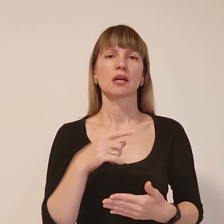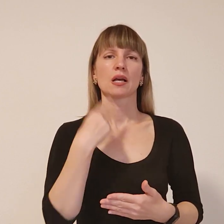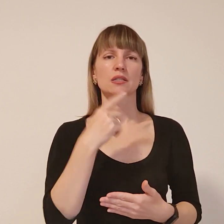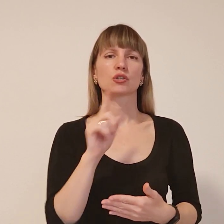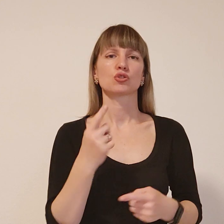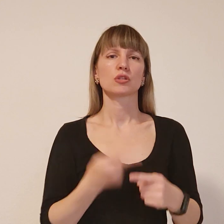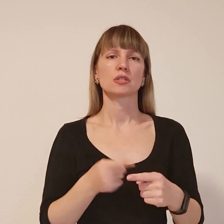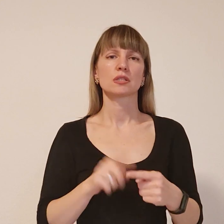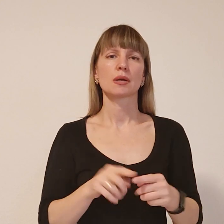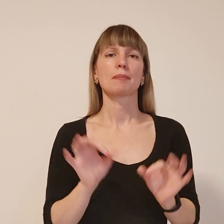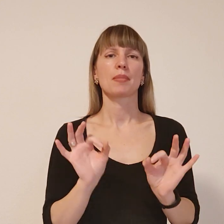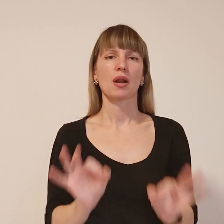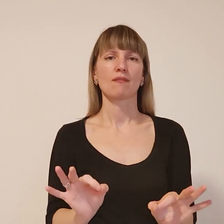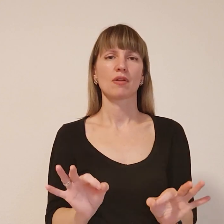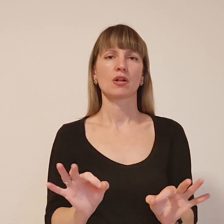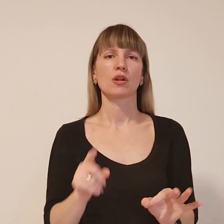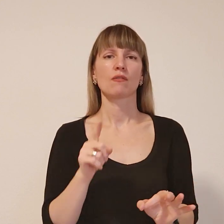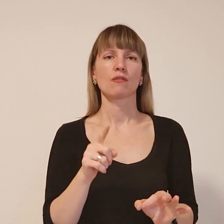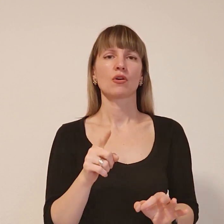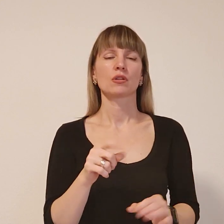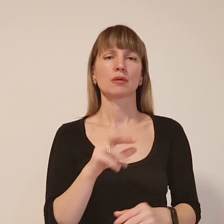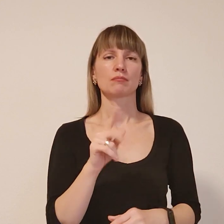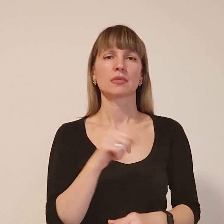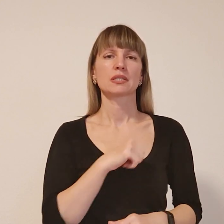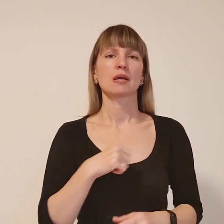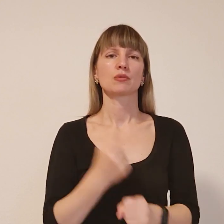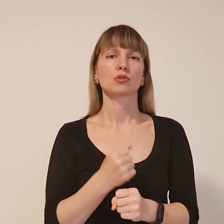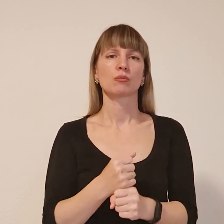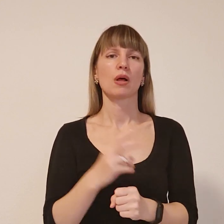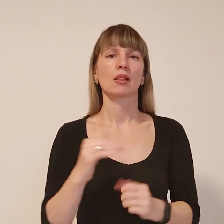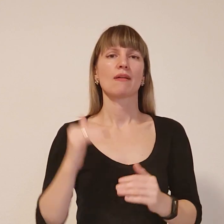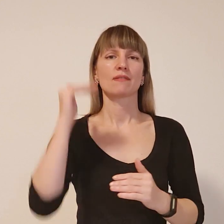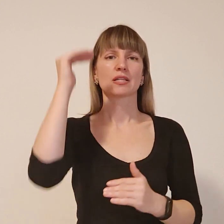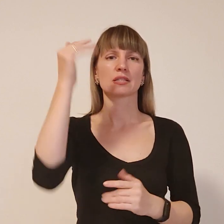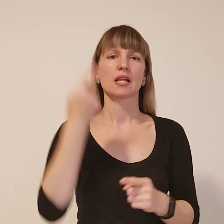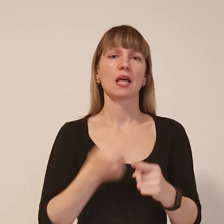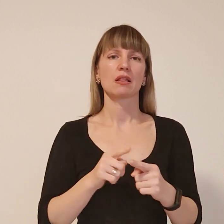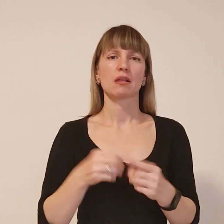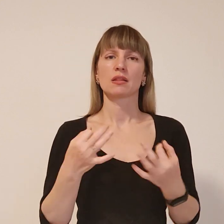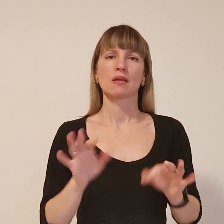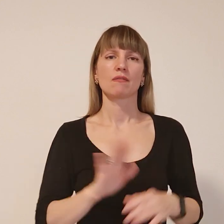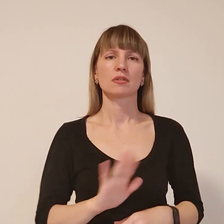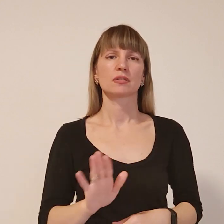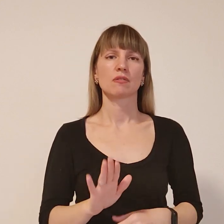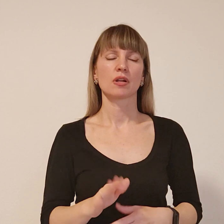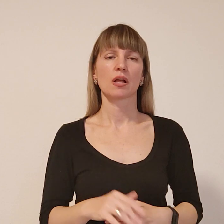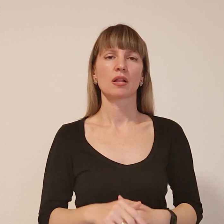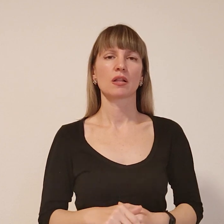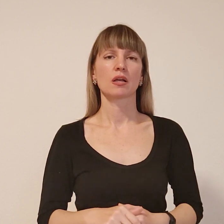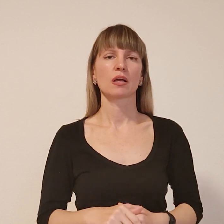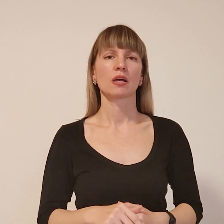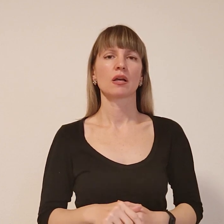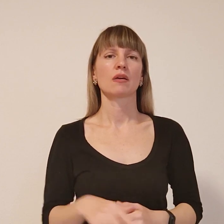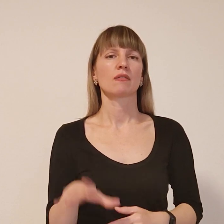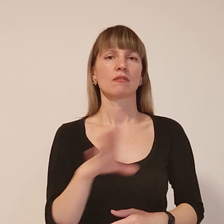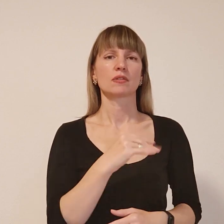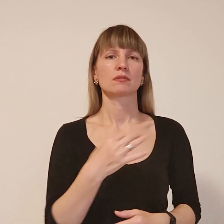це правильно. Вони б і самі це зробили, але висота цього не дозволяла. Всі були в захваті. Людмила